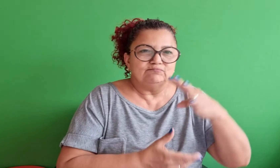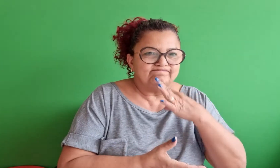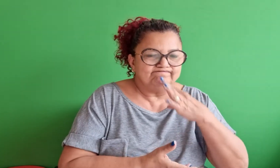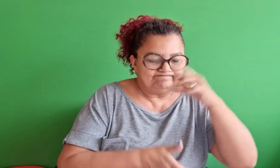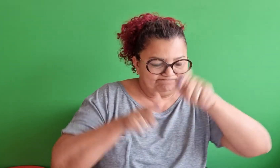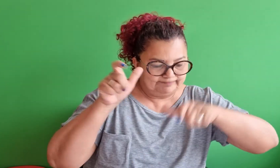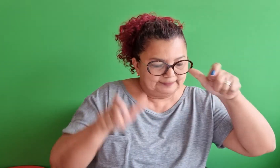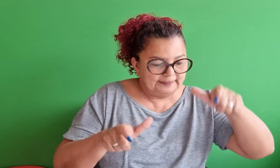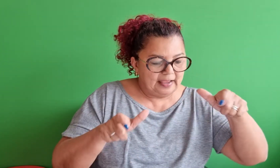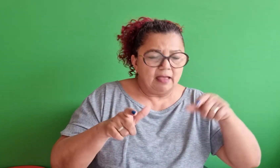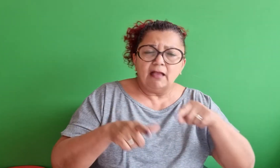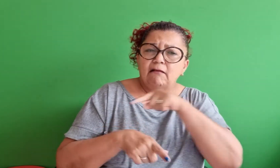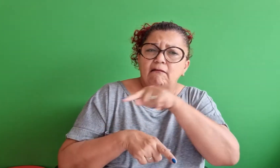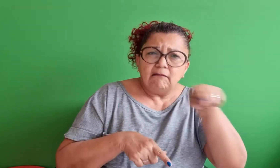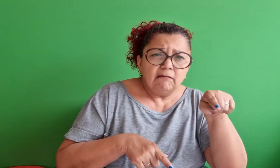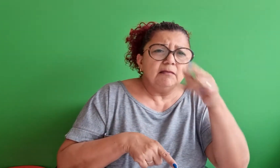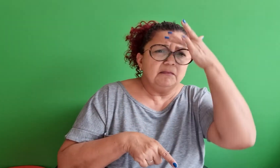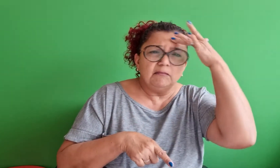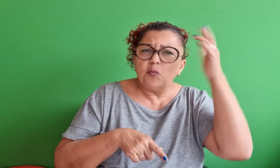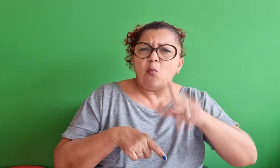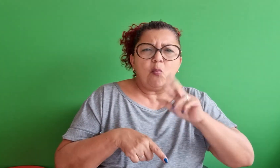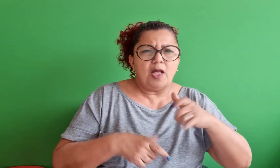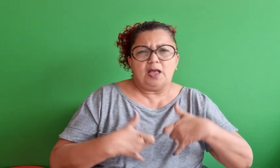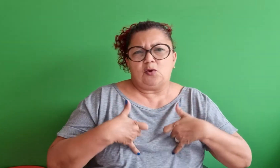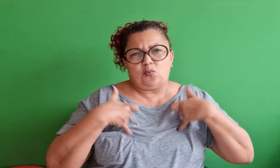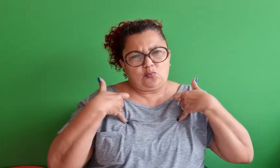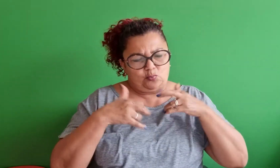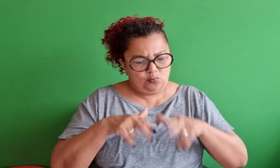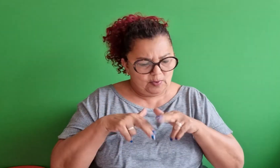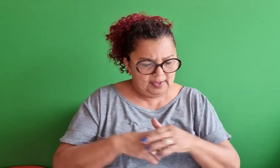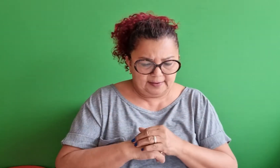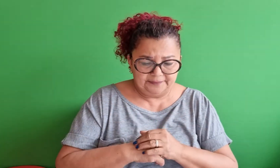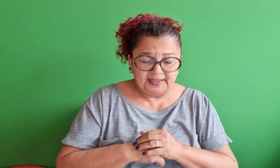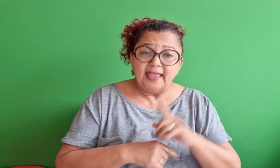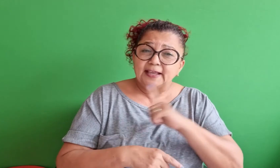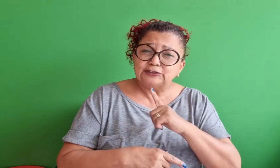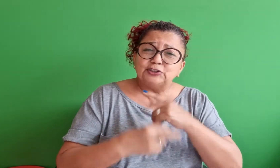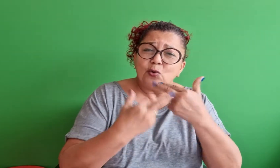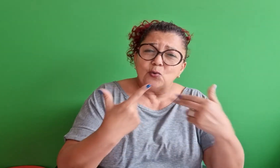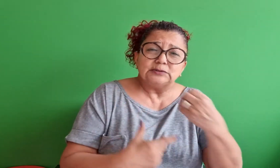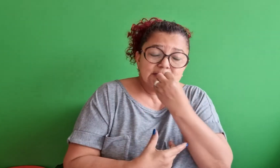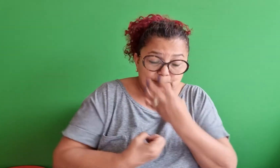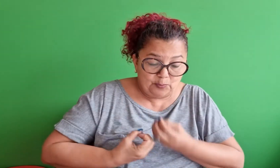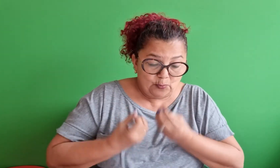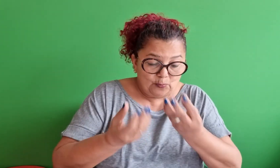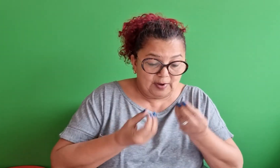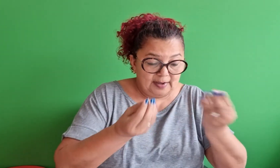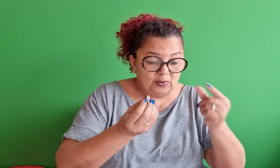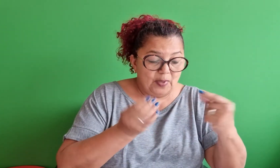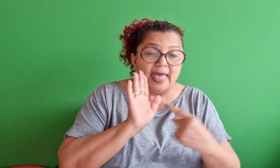homens conhecidos de Deus, que eles não eram orgulhosos, né, tinham virtudes,